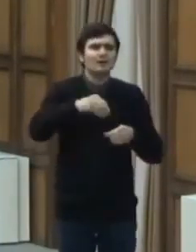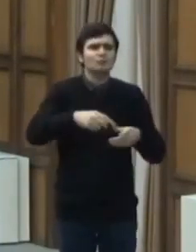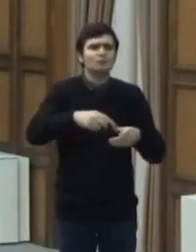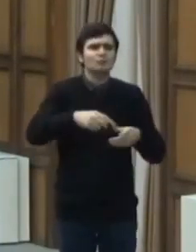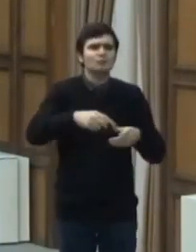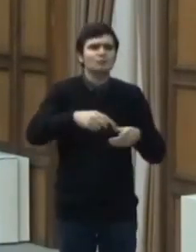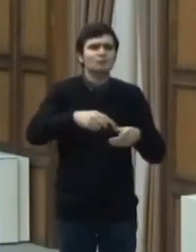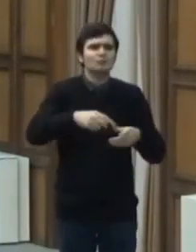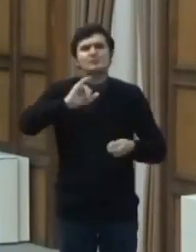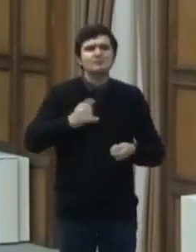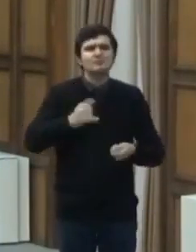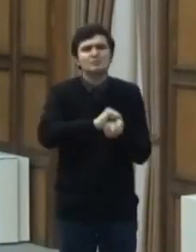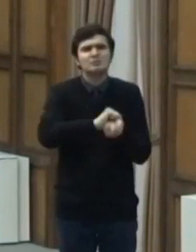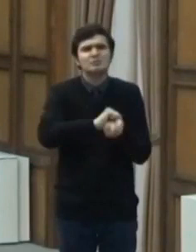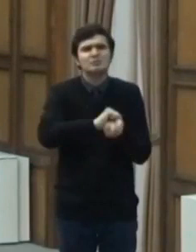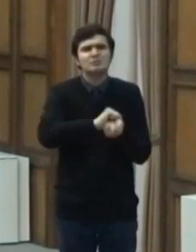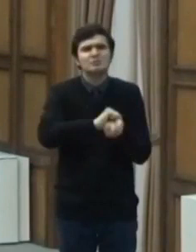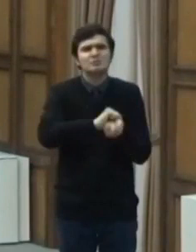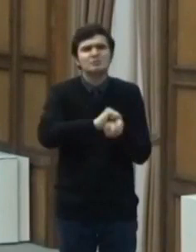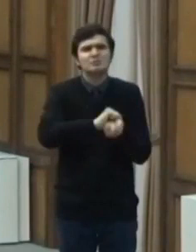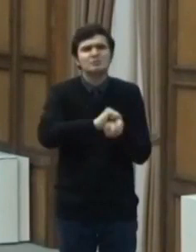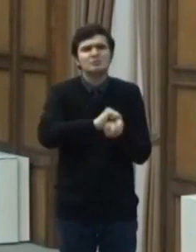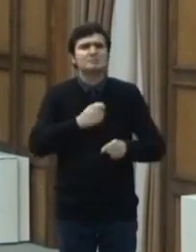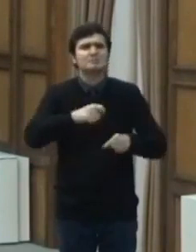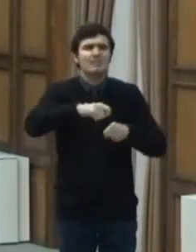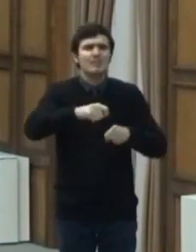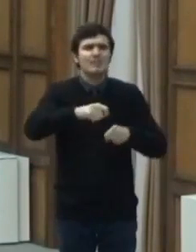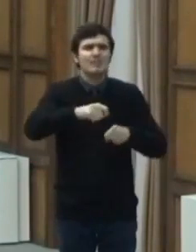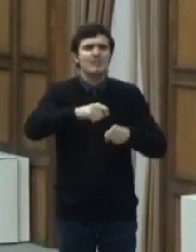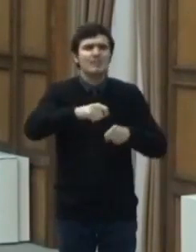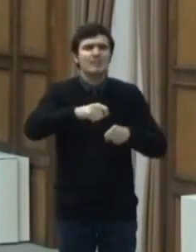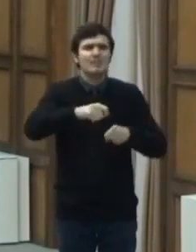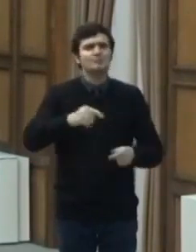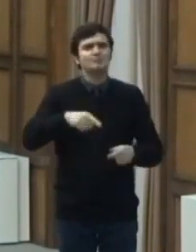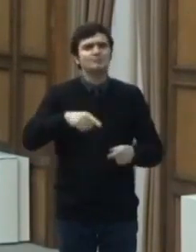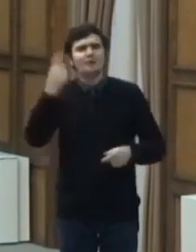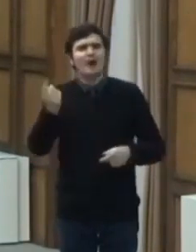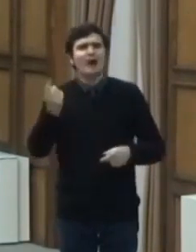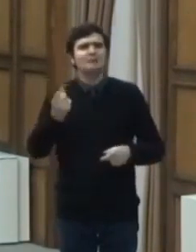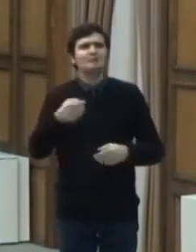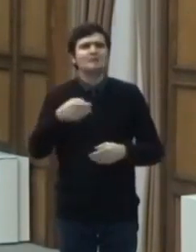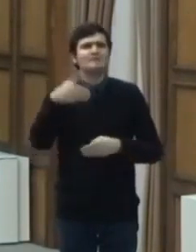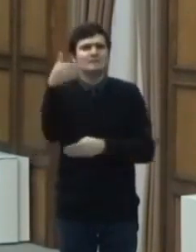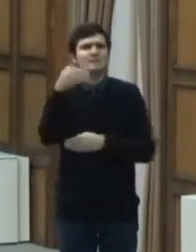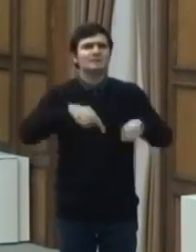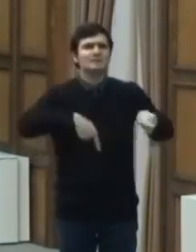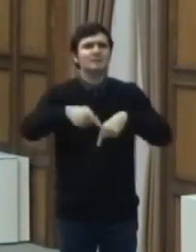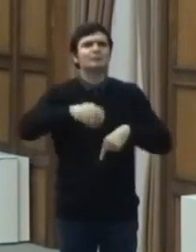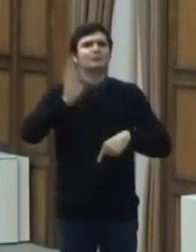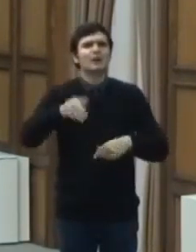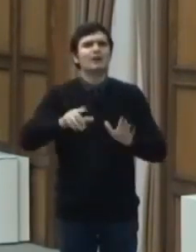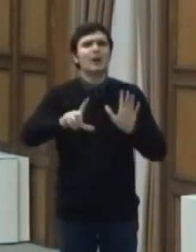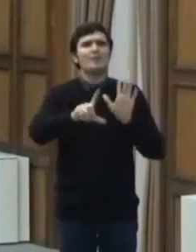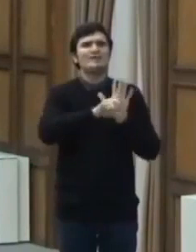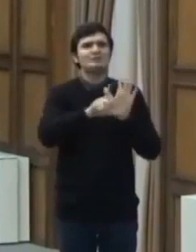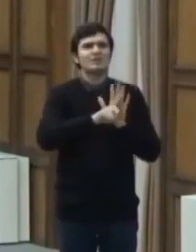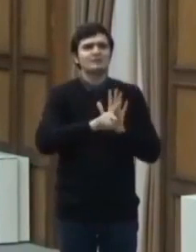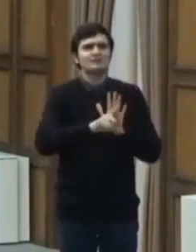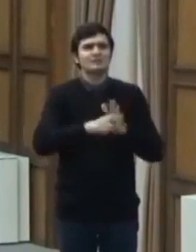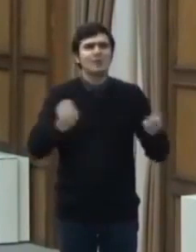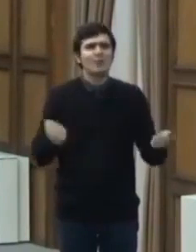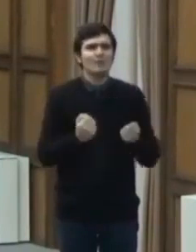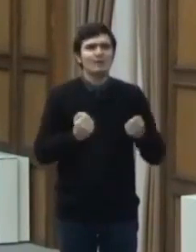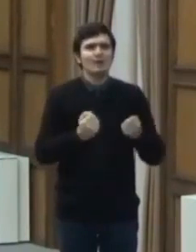unor lucrări la aeronave și cele efectuate de transportator aerien deținător de licență de operare în conformitate cu